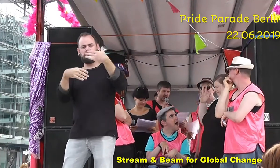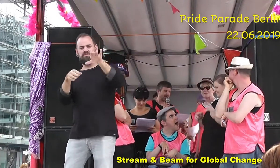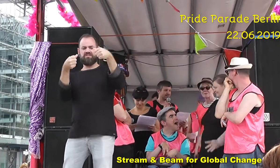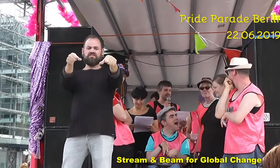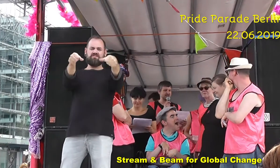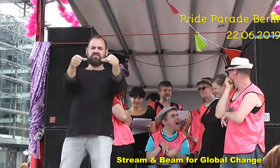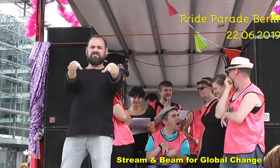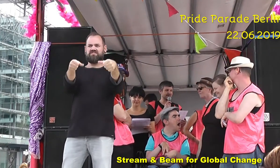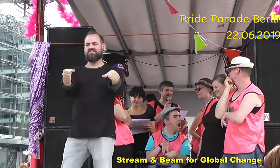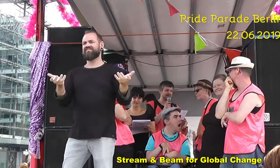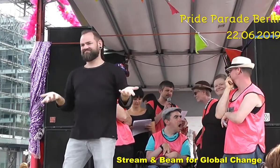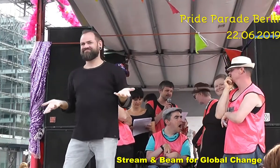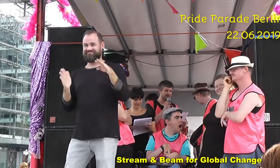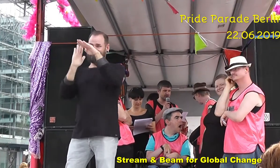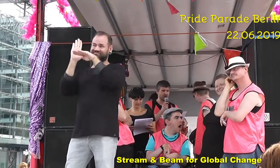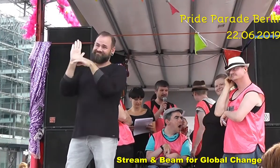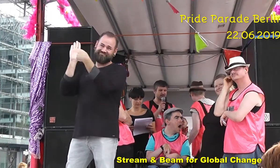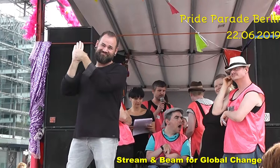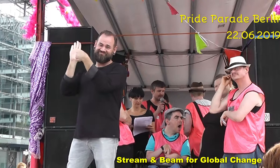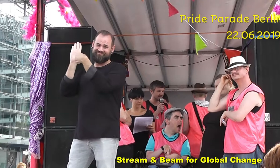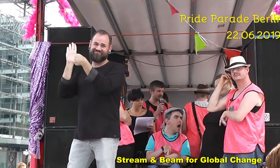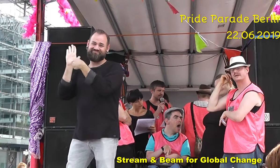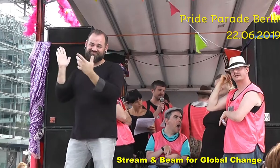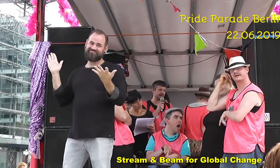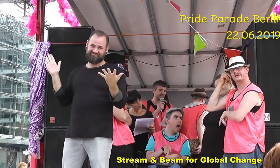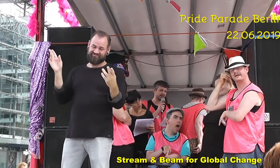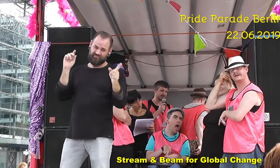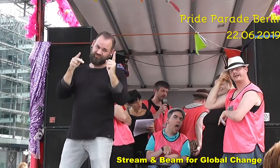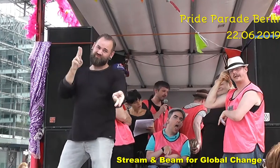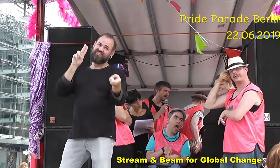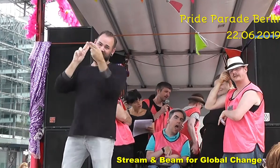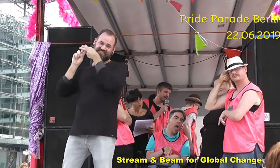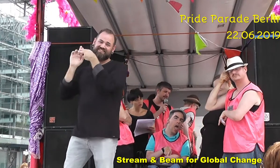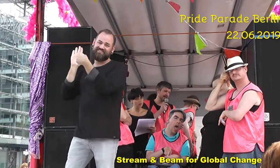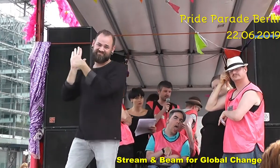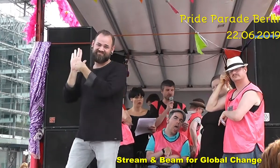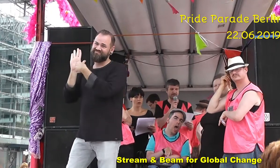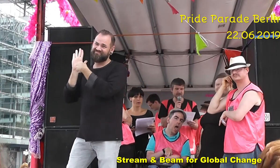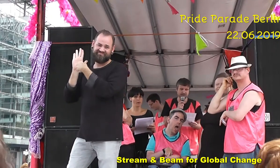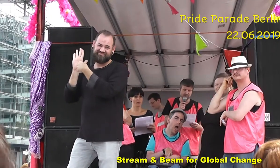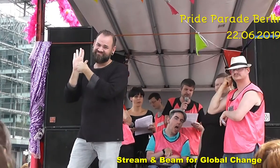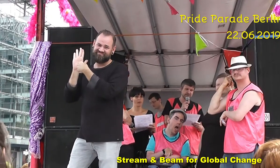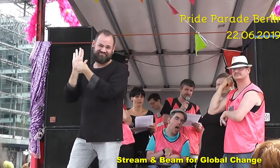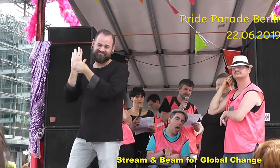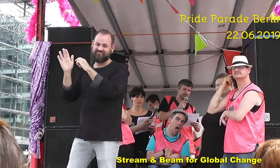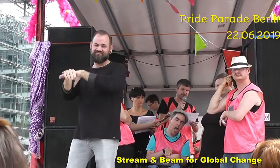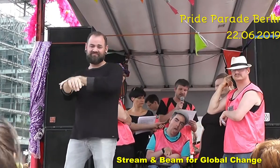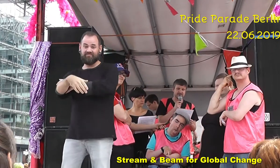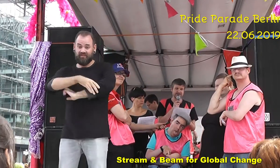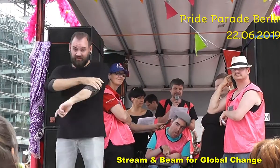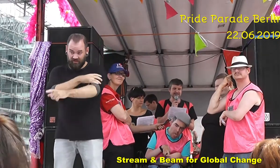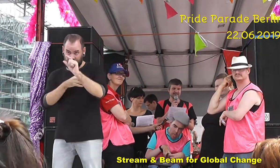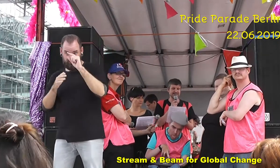Wenn Menschen sich weigern, sich der Norm anzupassen oder sich nicht anpassen können, werden sie ausgesperrt oder aussortiert.